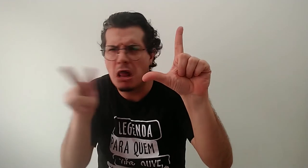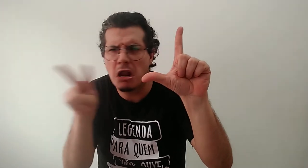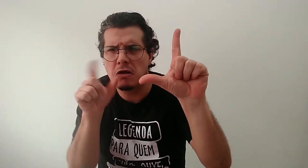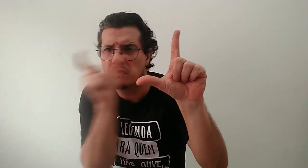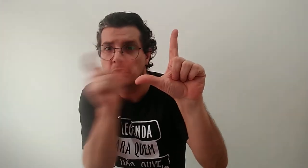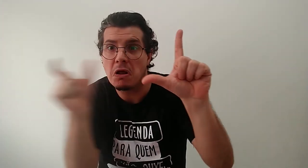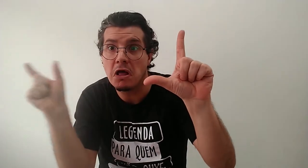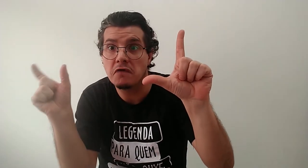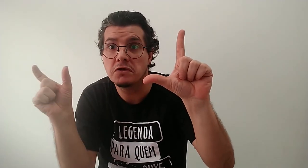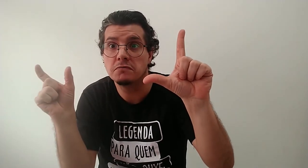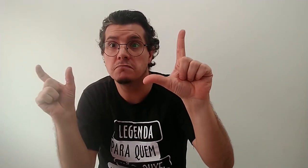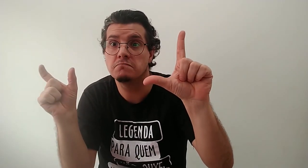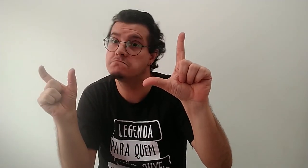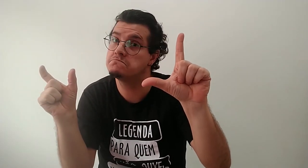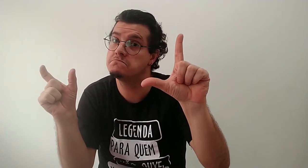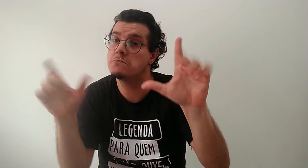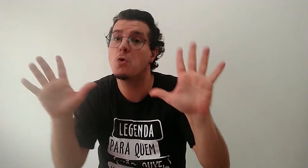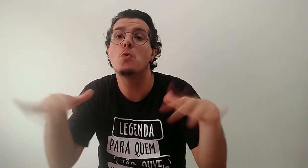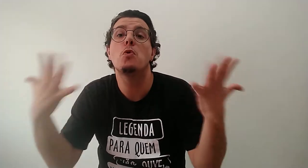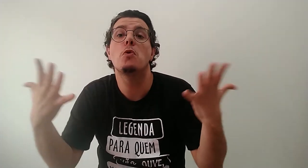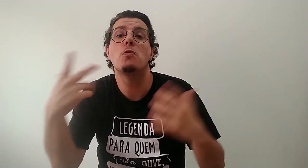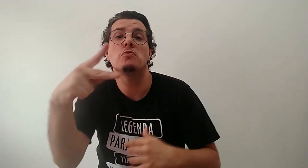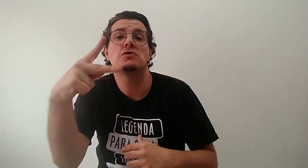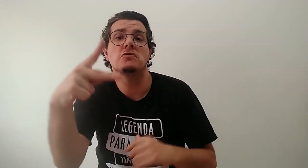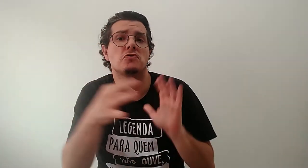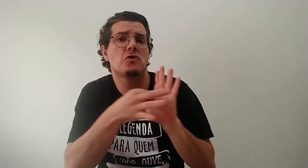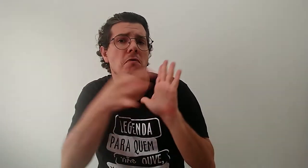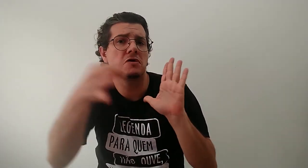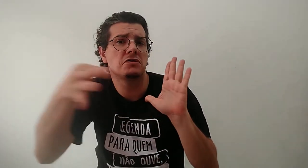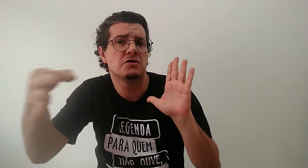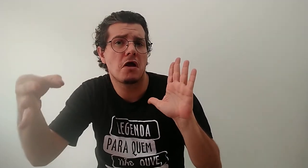As legendas de palavras por palavras? Qual que é a sua opinião?